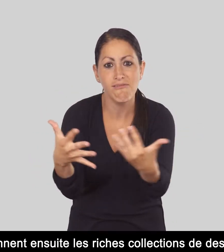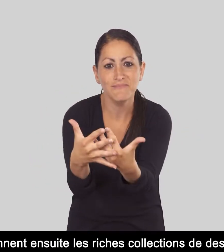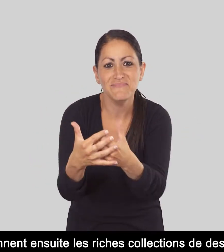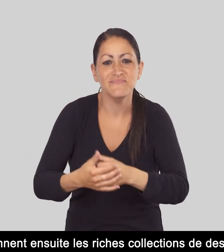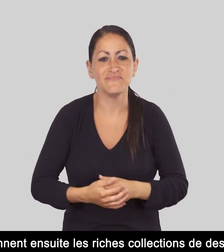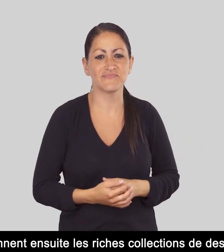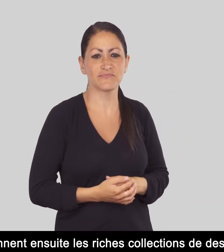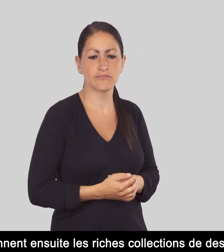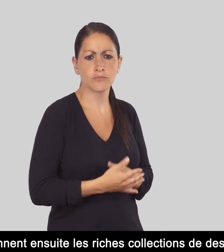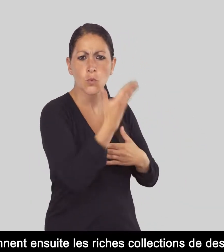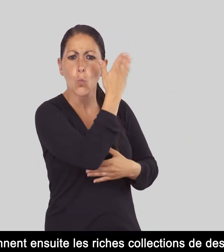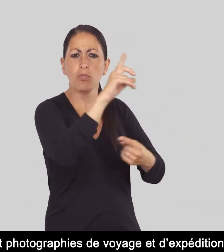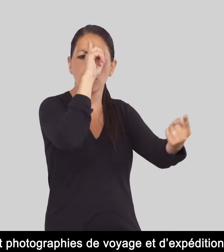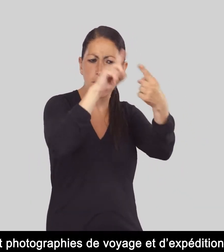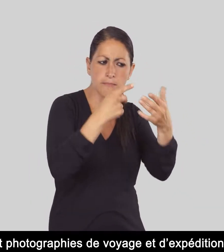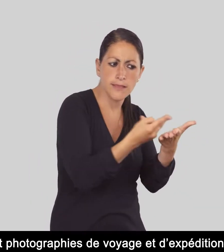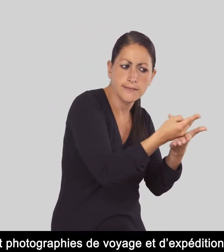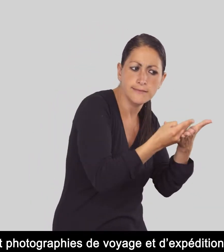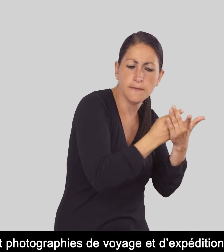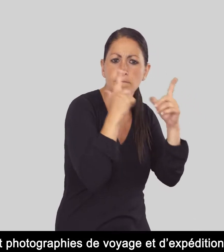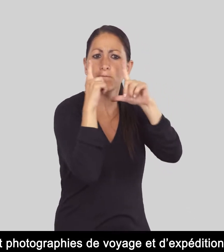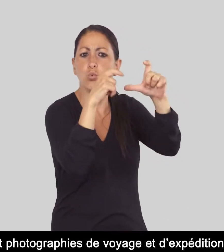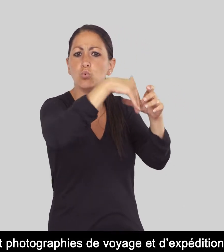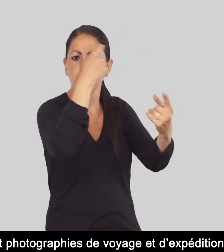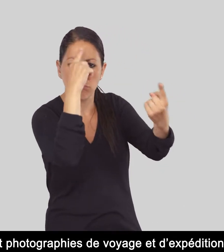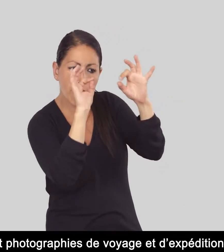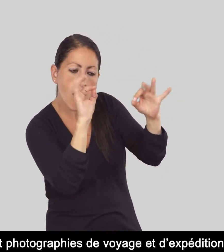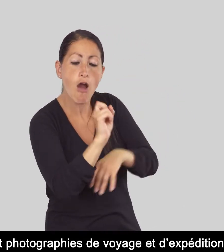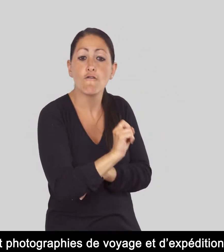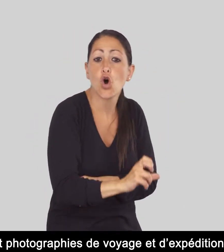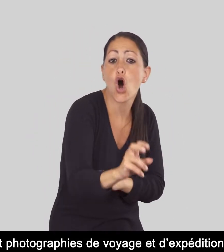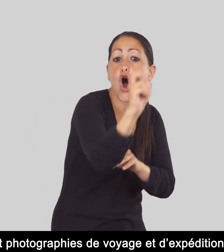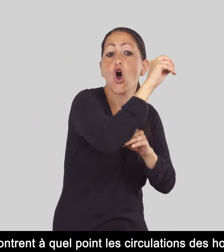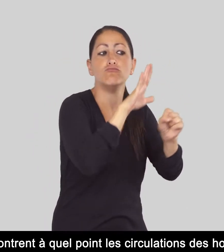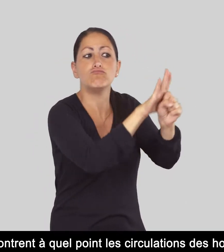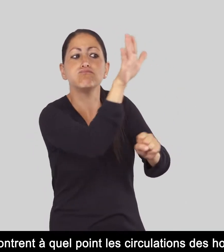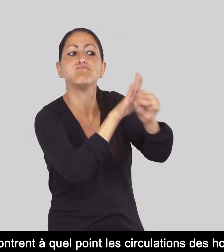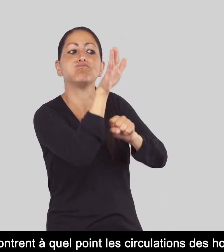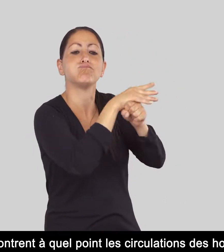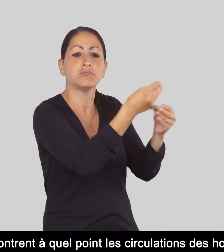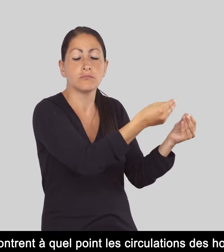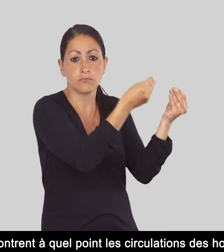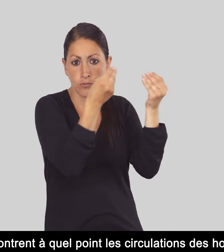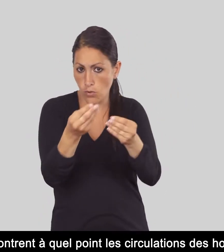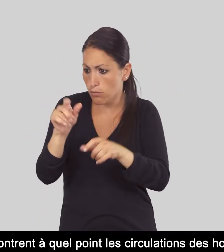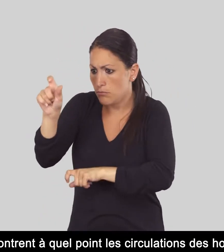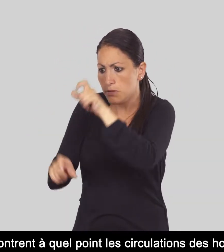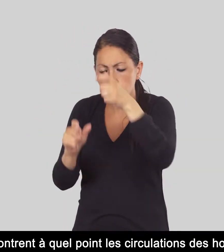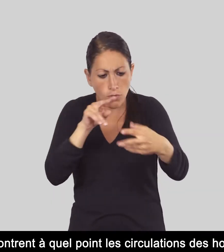les riches collections de dessins et photographies de voyages et d'expéditions qui montrent à quel point les circulations des